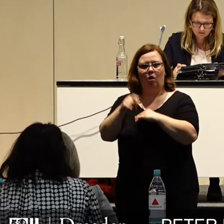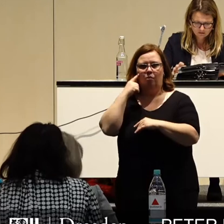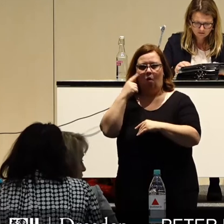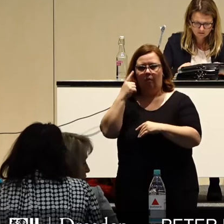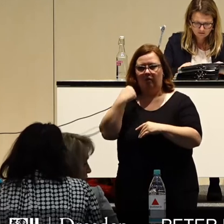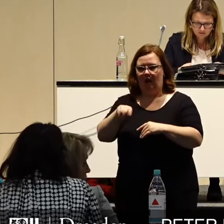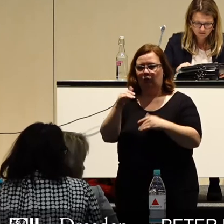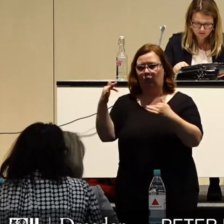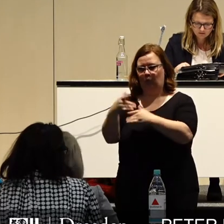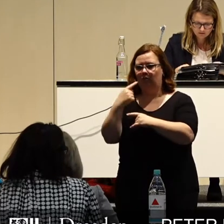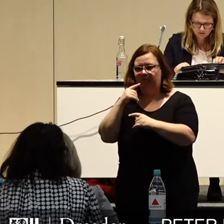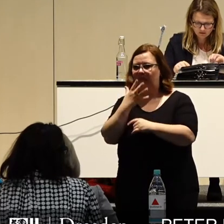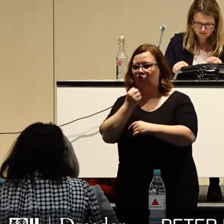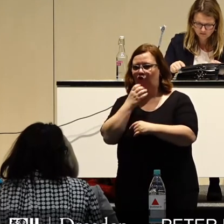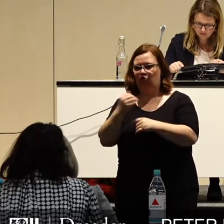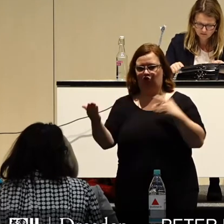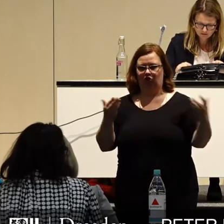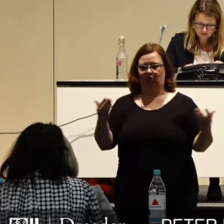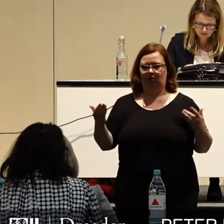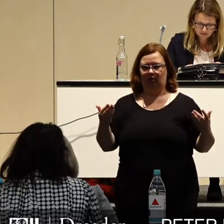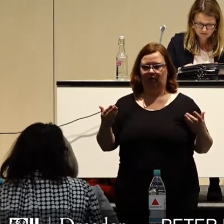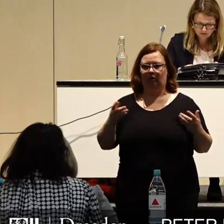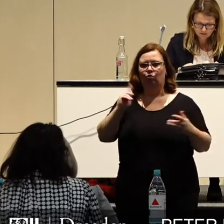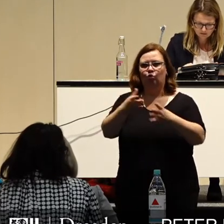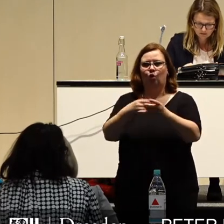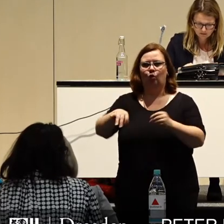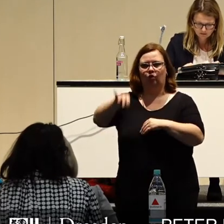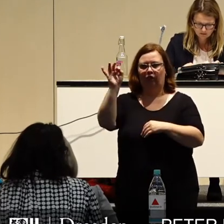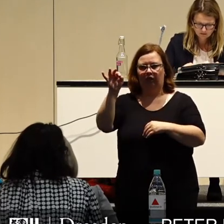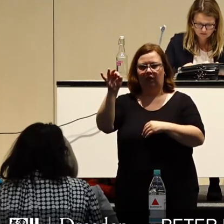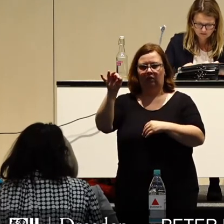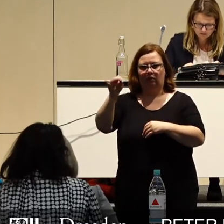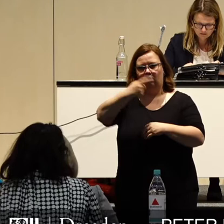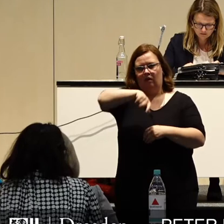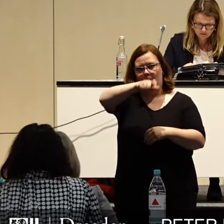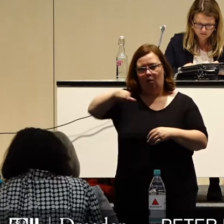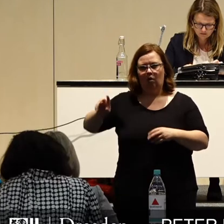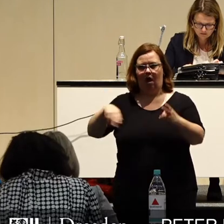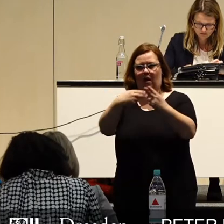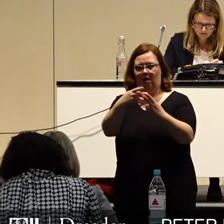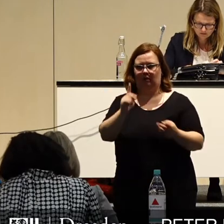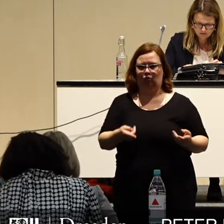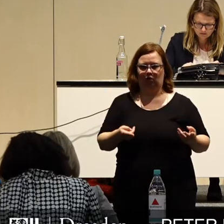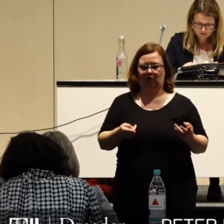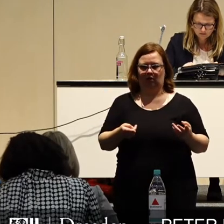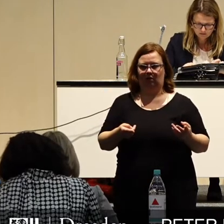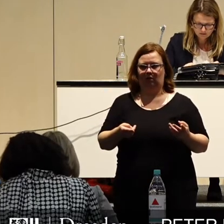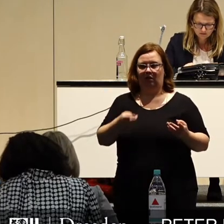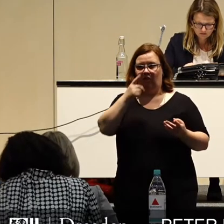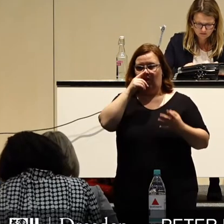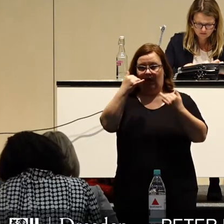der grünen Ecke zu hören war. Wir müssen Lösungen finden, die allen Bürgern unserer Stadt gerecht wird. Wer jetzt